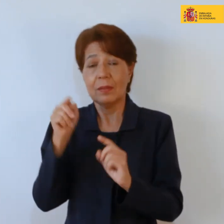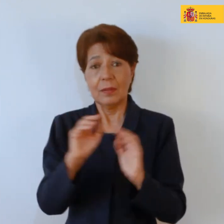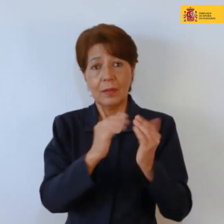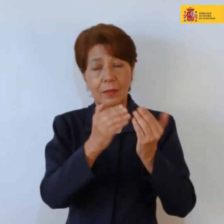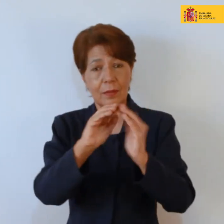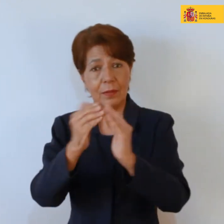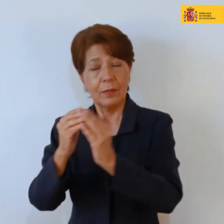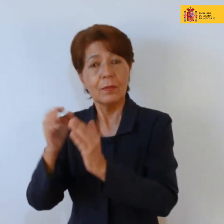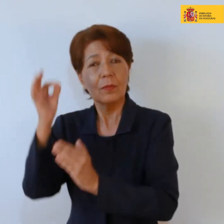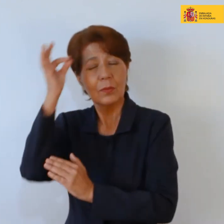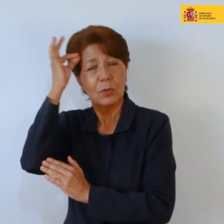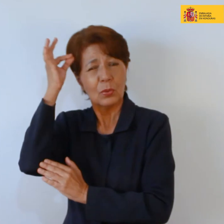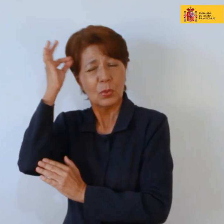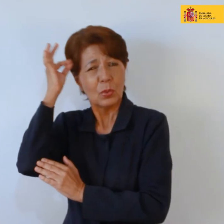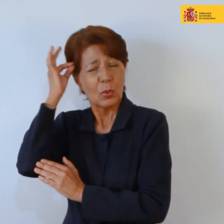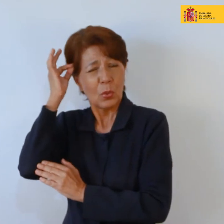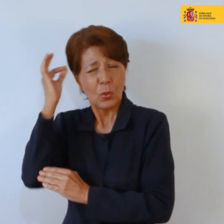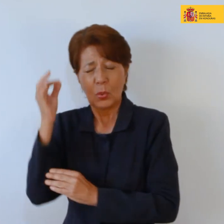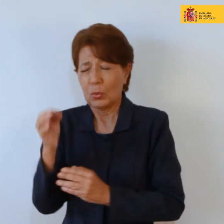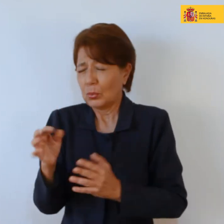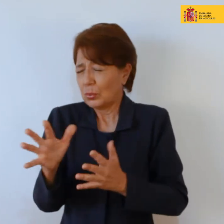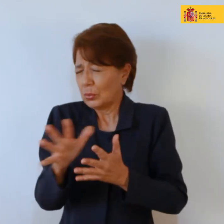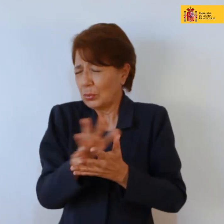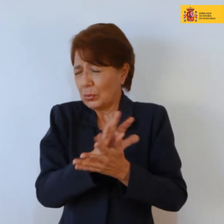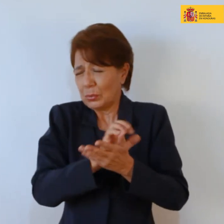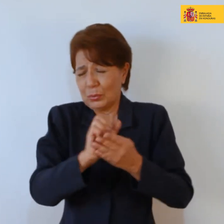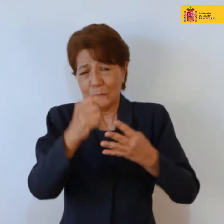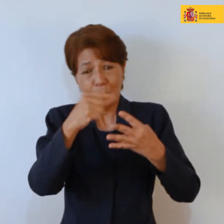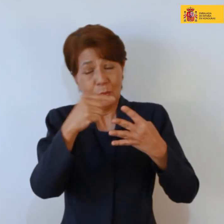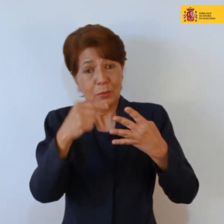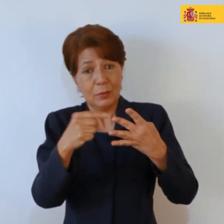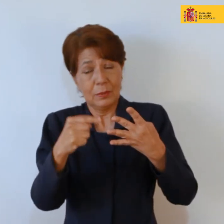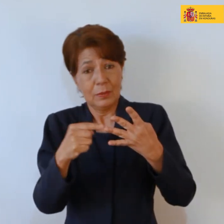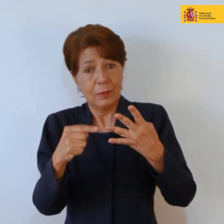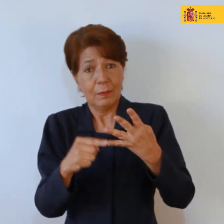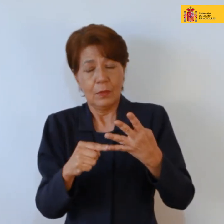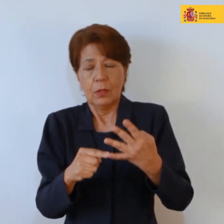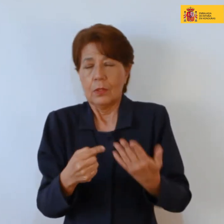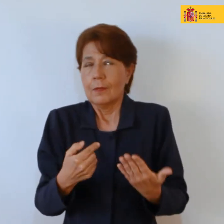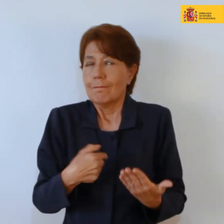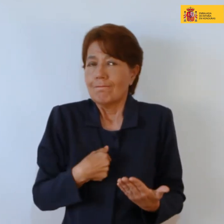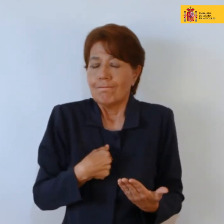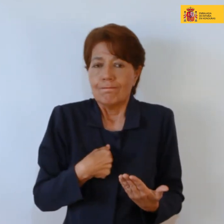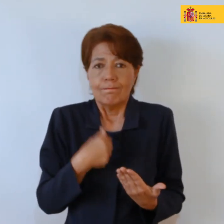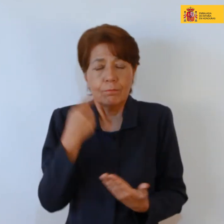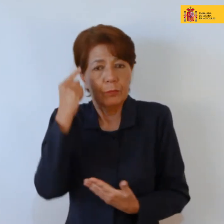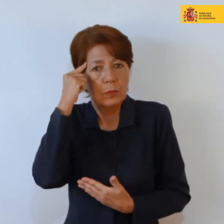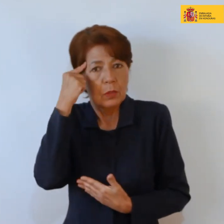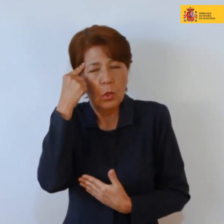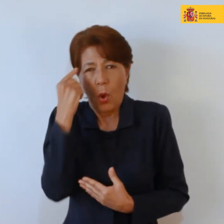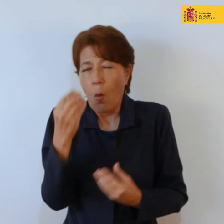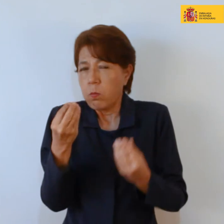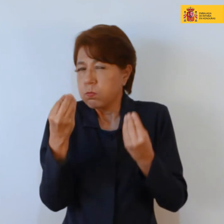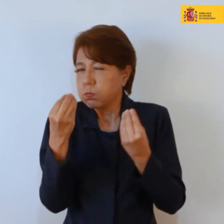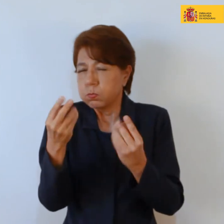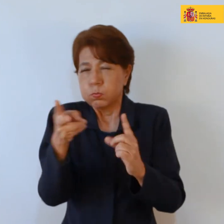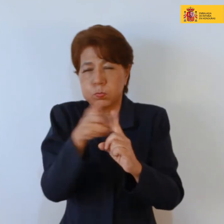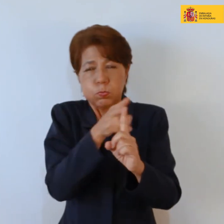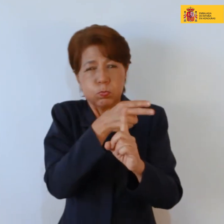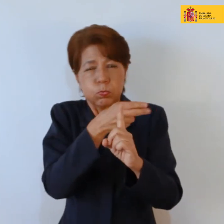desastre tras desastre. Y pensé, madre mía, cuánta violencia y cuánta tristeza y